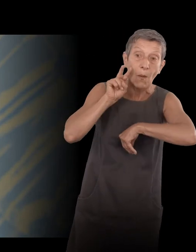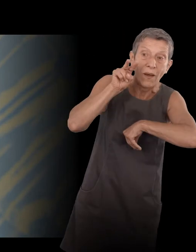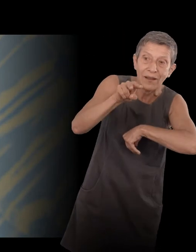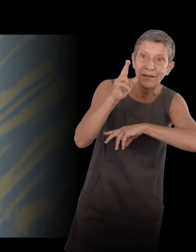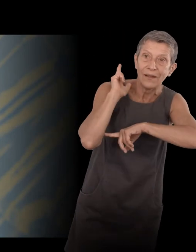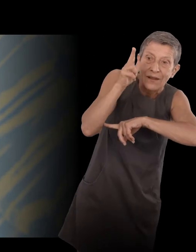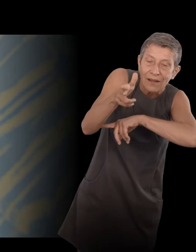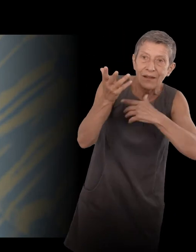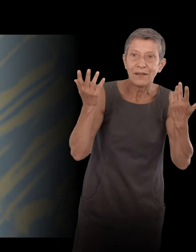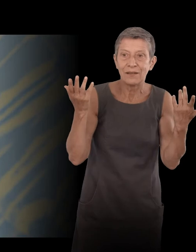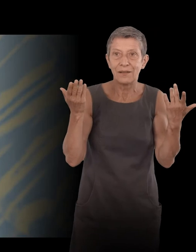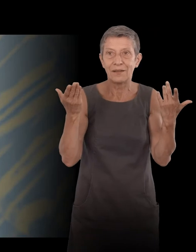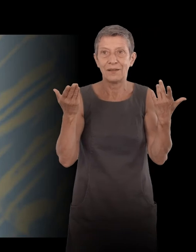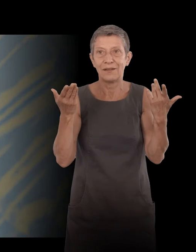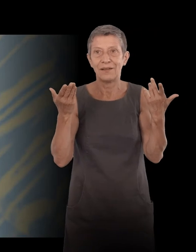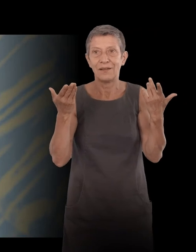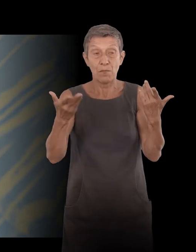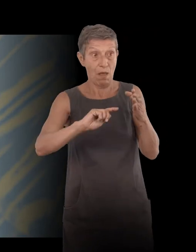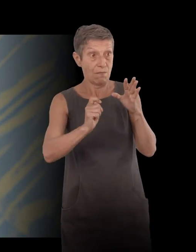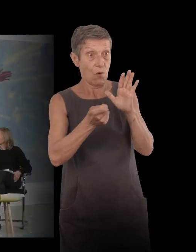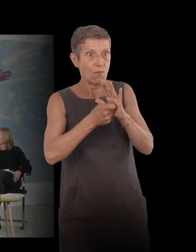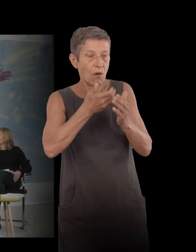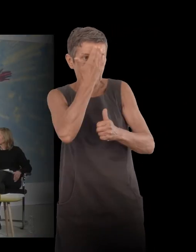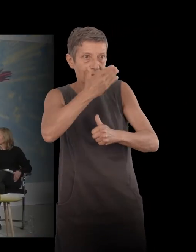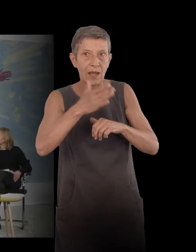C'est un moment d'anthologie. En tout cas, elle était très contente.